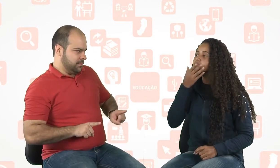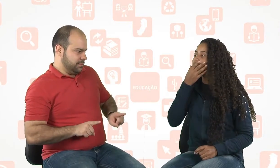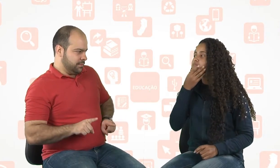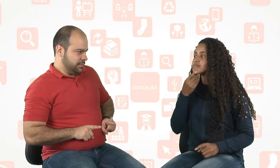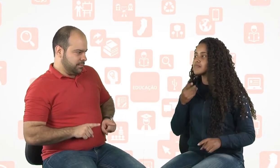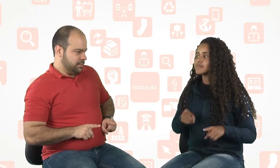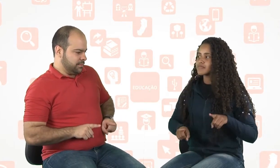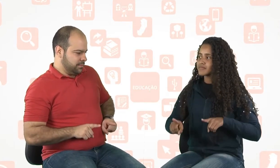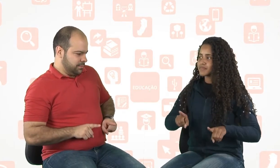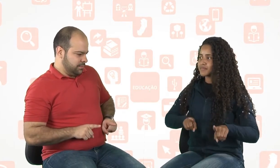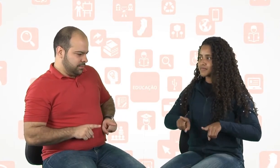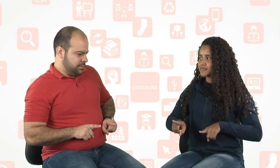Primo.